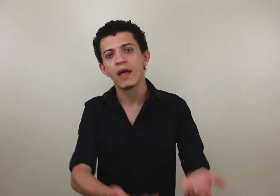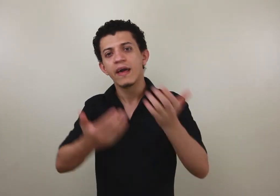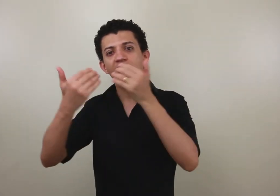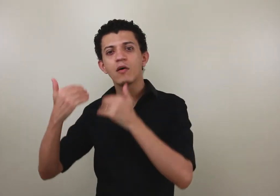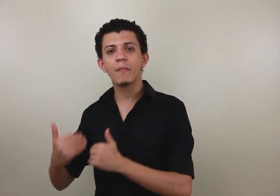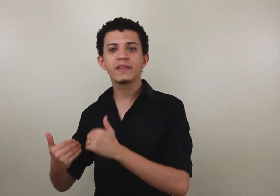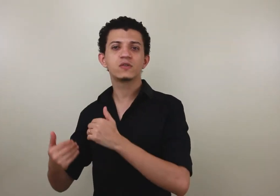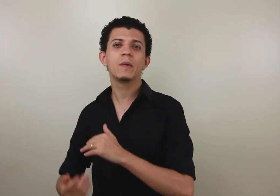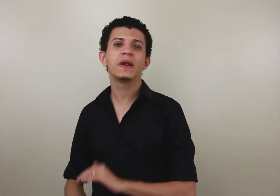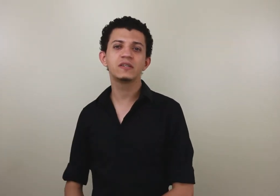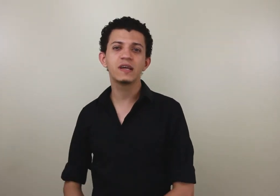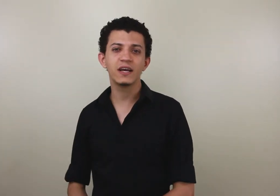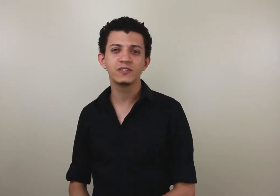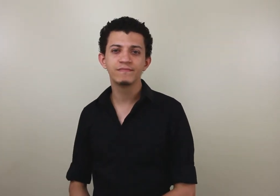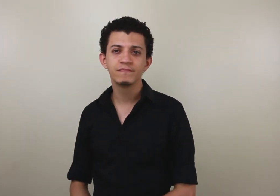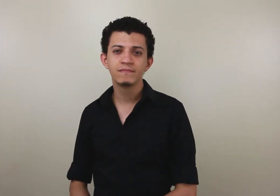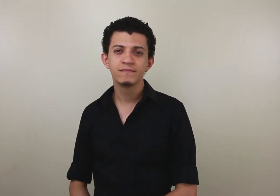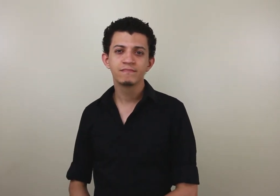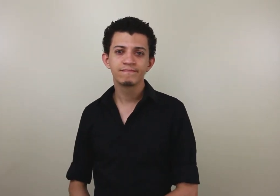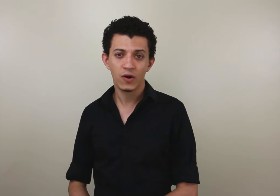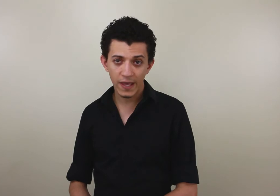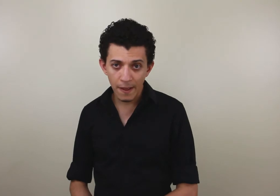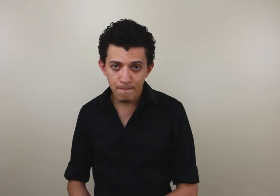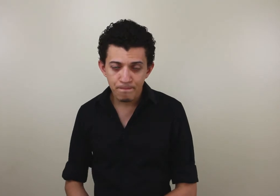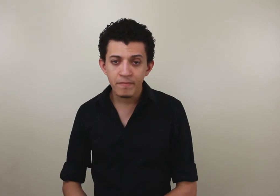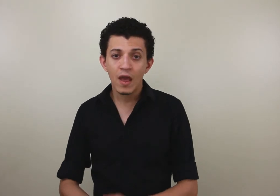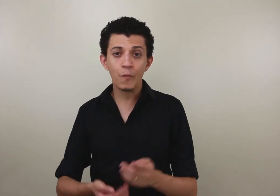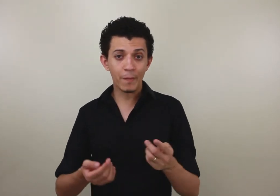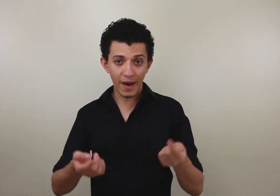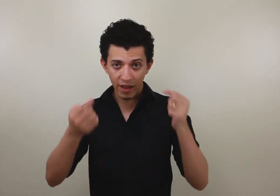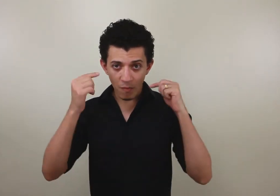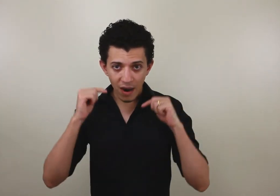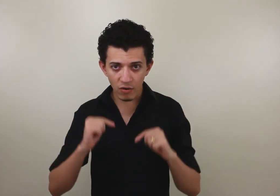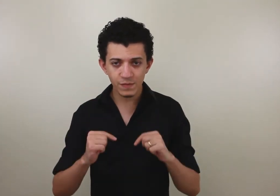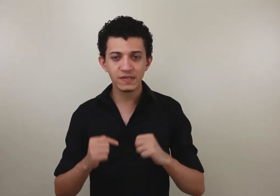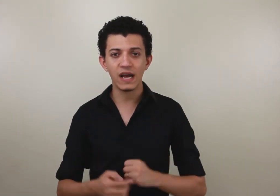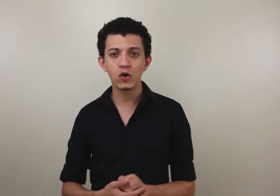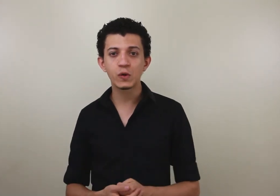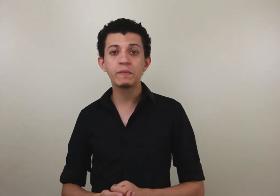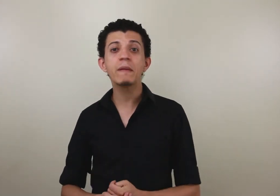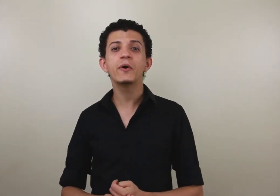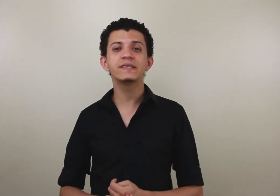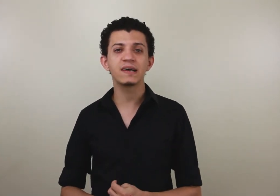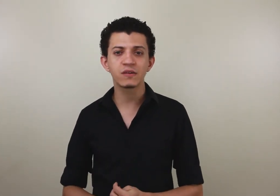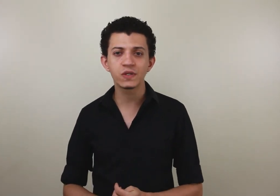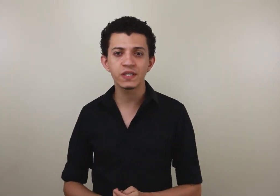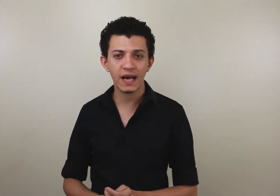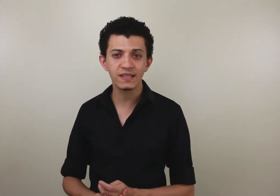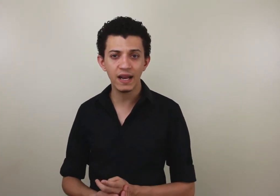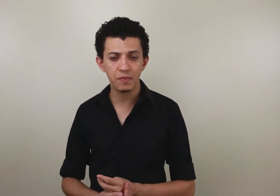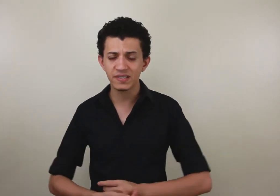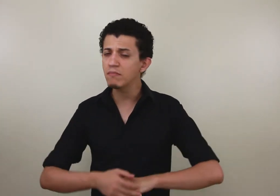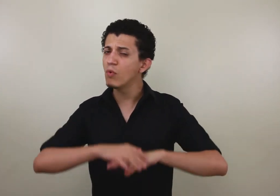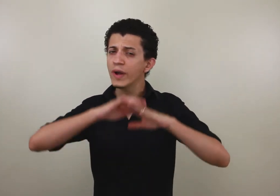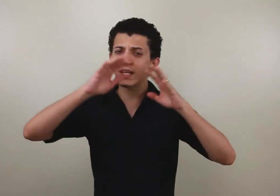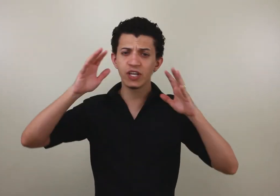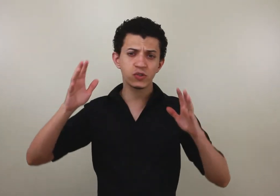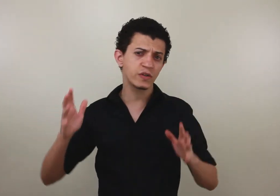é no momento da sua aprendizagem. Eu preparei uma aula especial sobre memorização de sinais da libras. Tem muita gente com